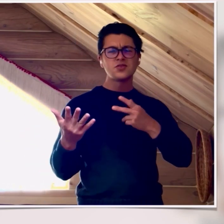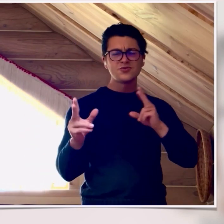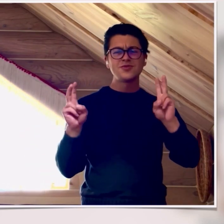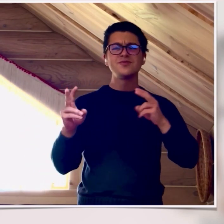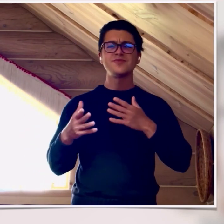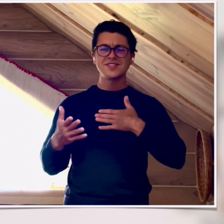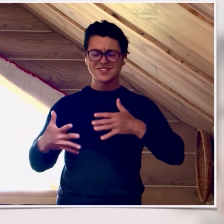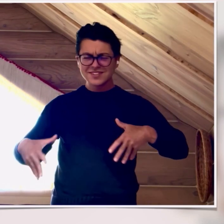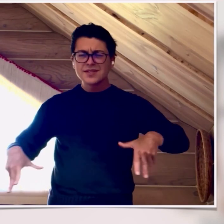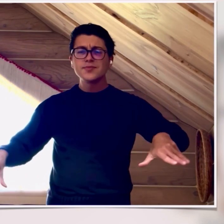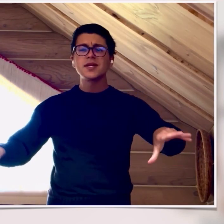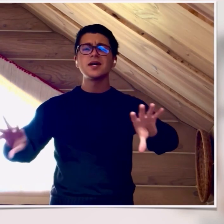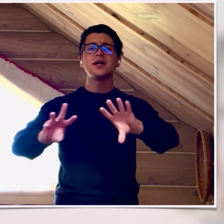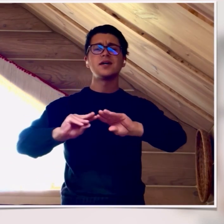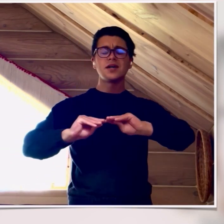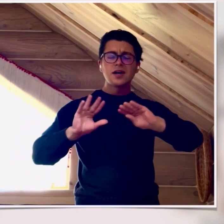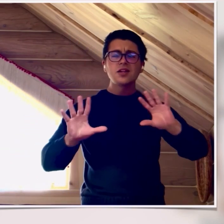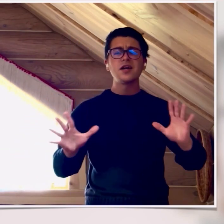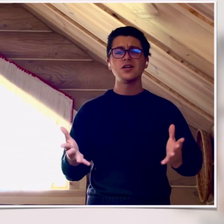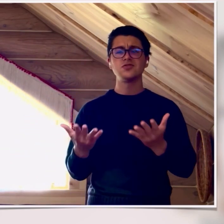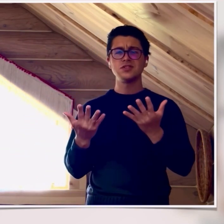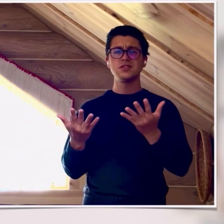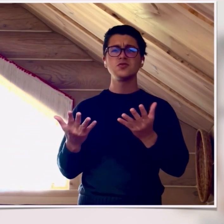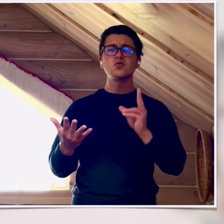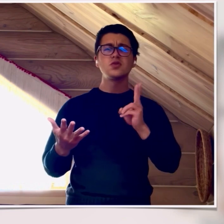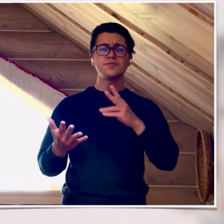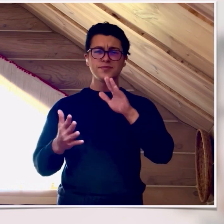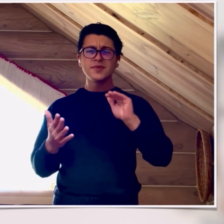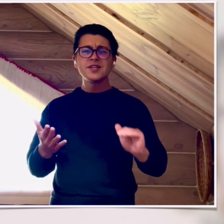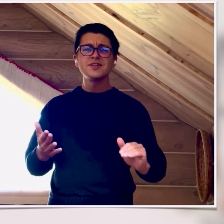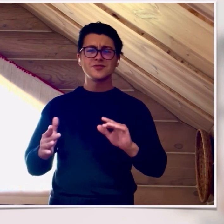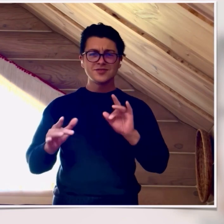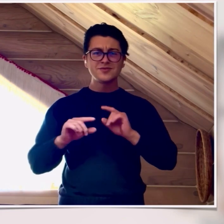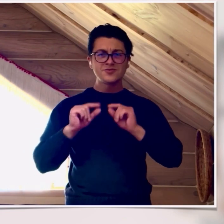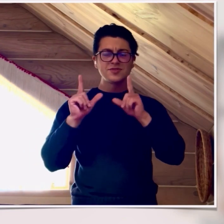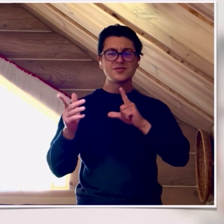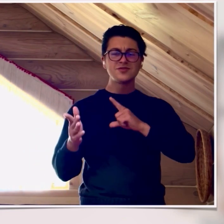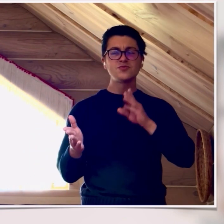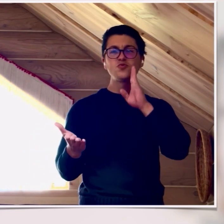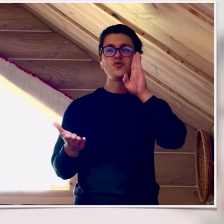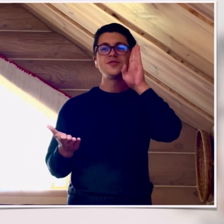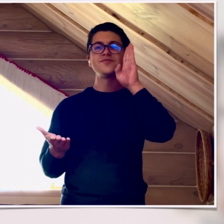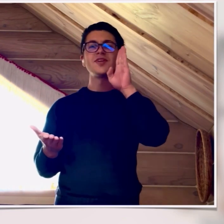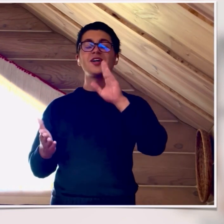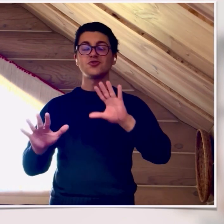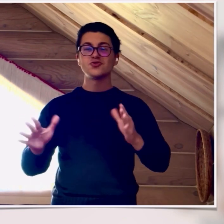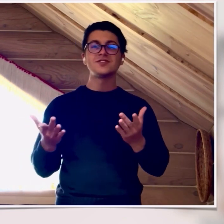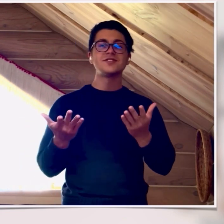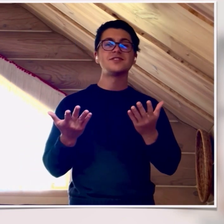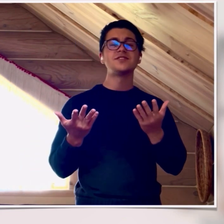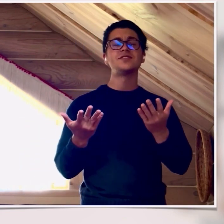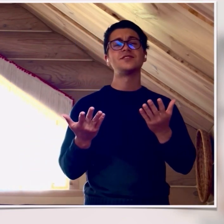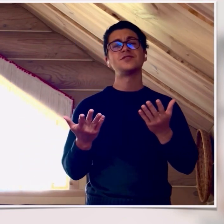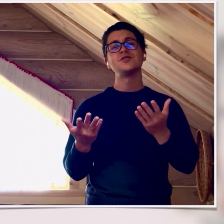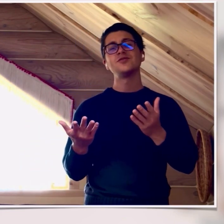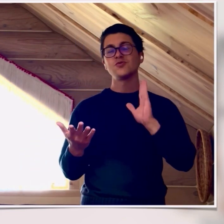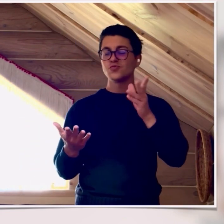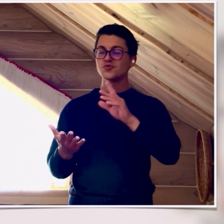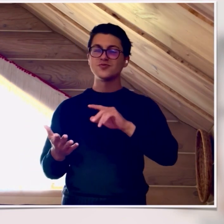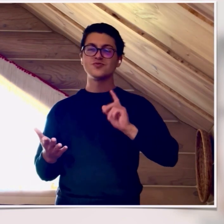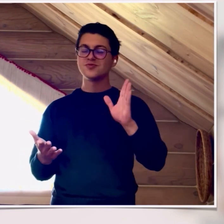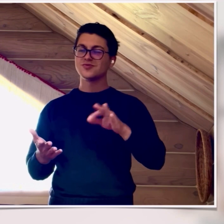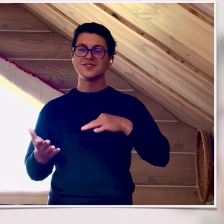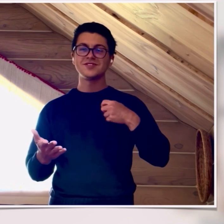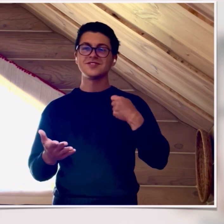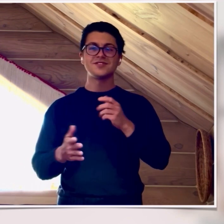Однажды я назову его моя семья Однажды кто-то маленький нас разбудит с утра Однажды